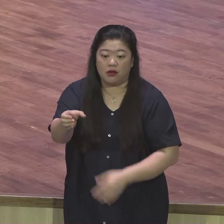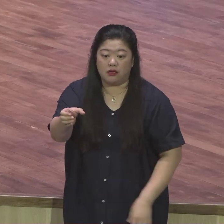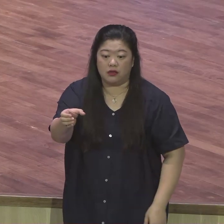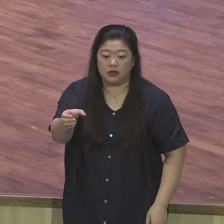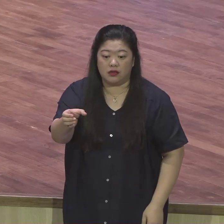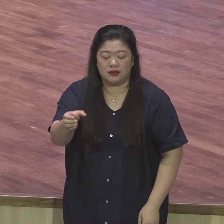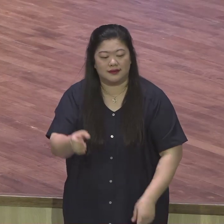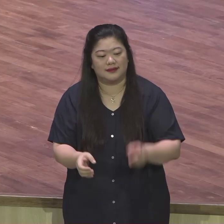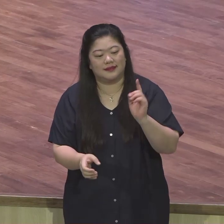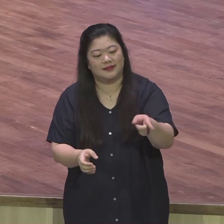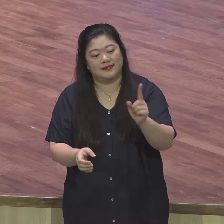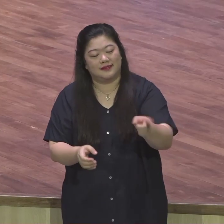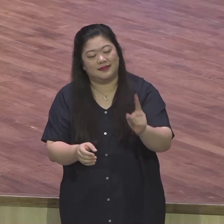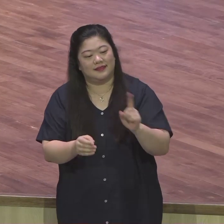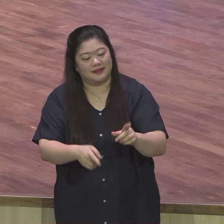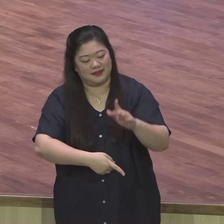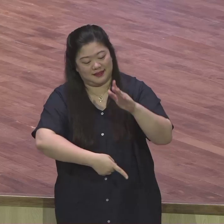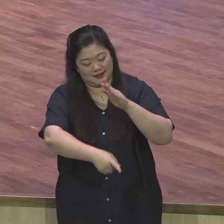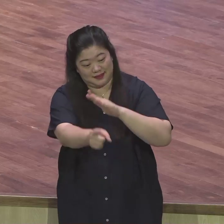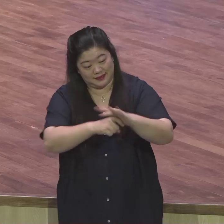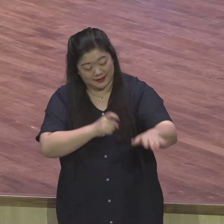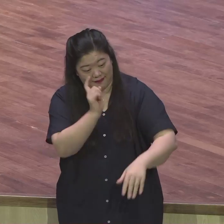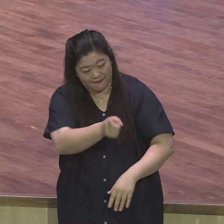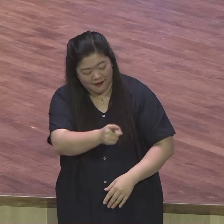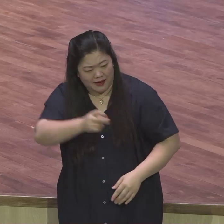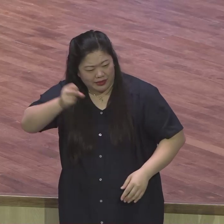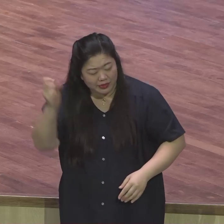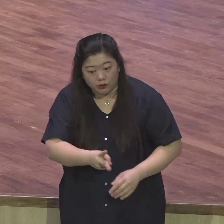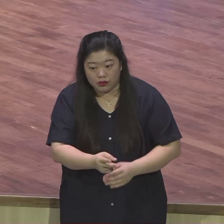놈이란 제목을 써가지고 다시금 변함인을 데려옵니다.